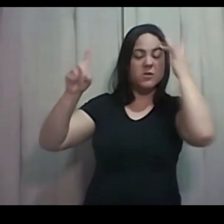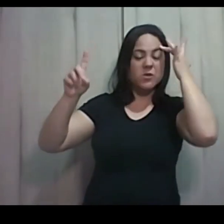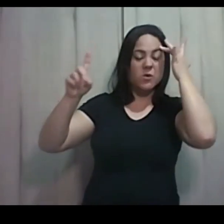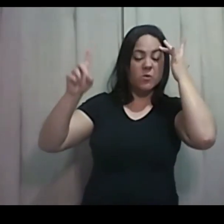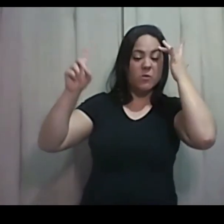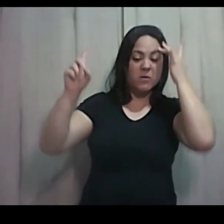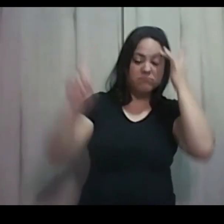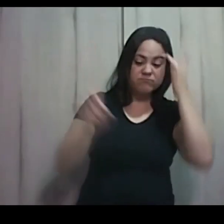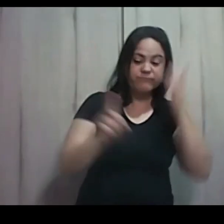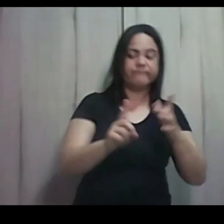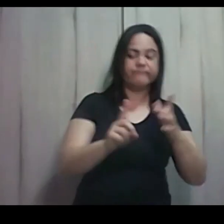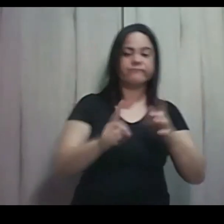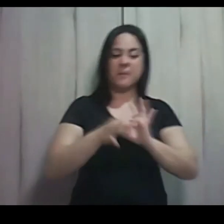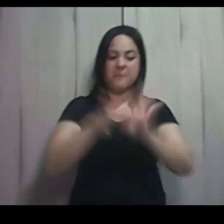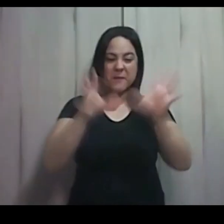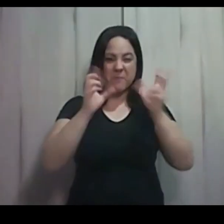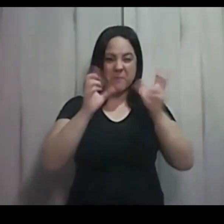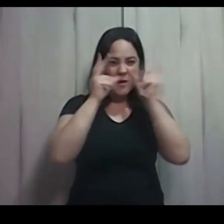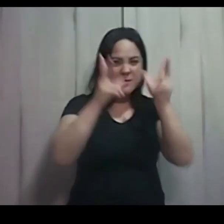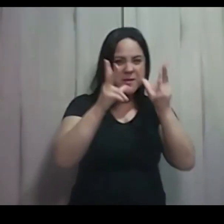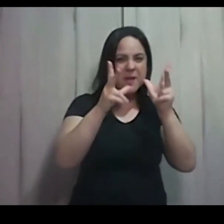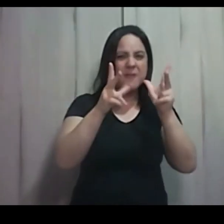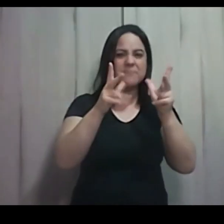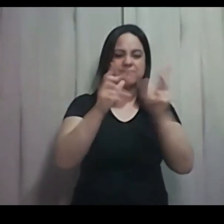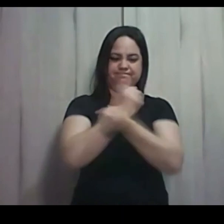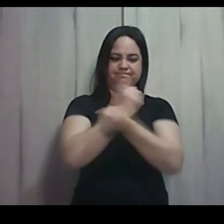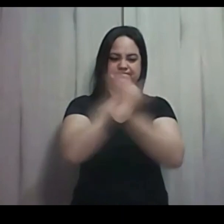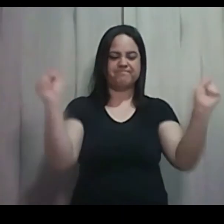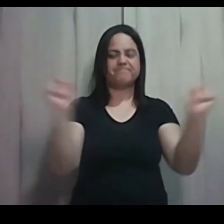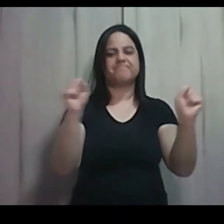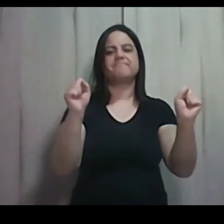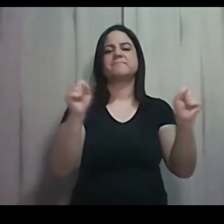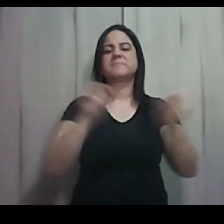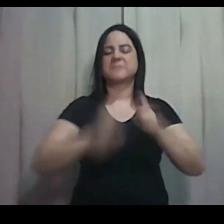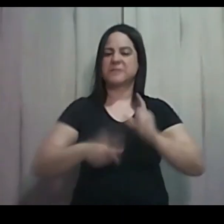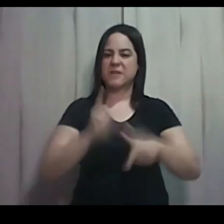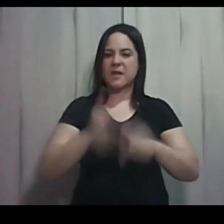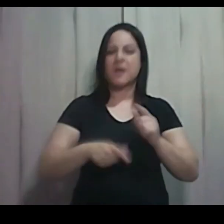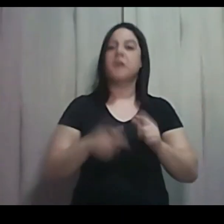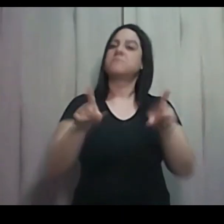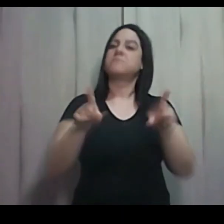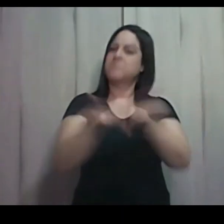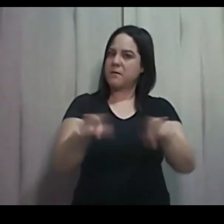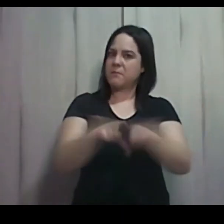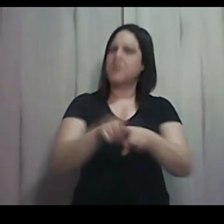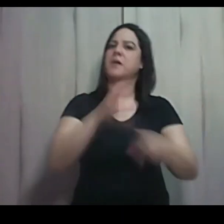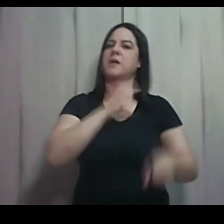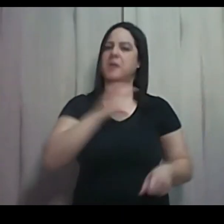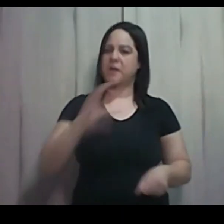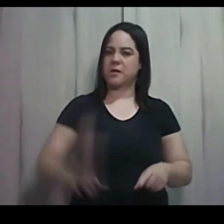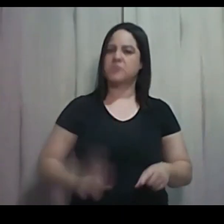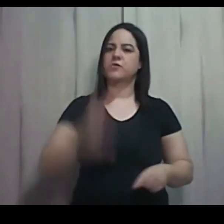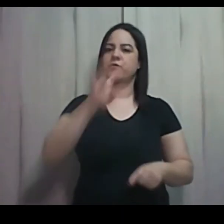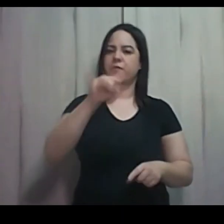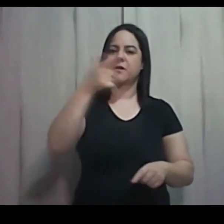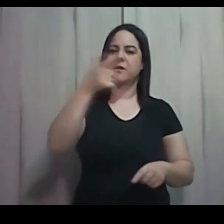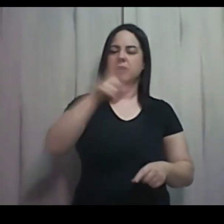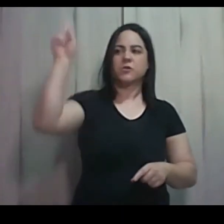Cristo voltará e nos tirará, nos arrancará com o mão forte desta situação de